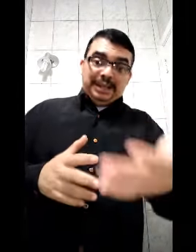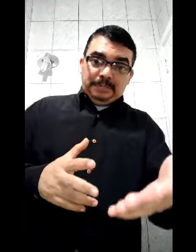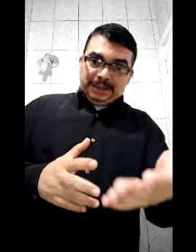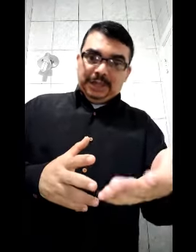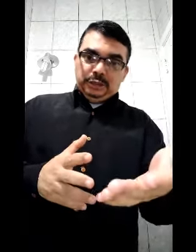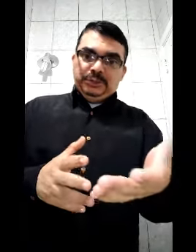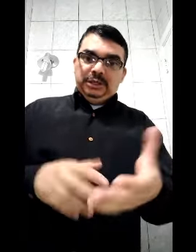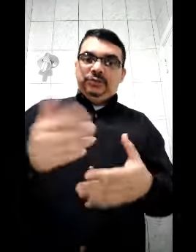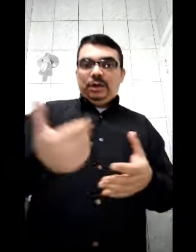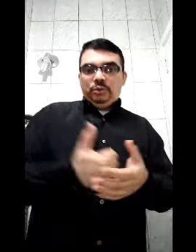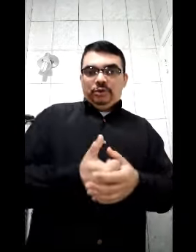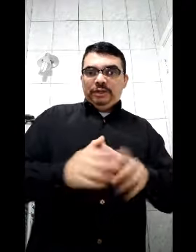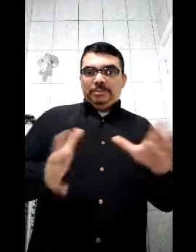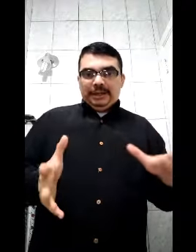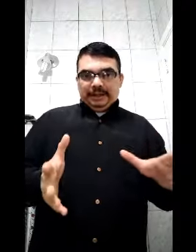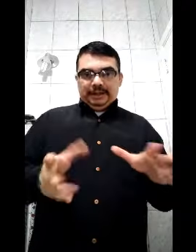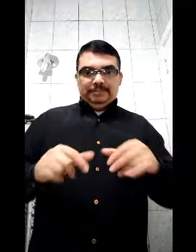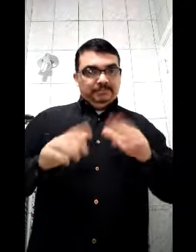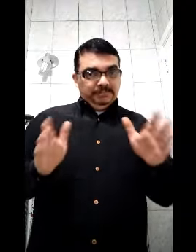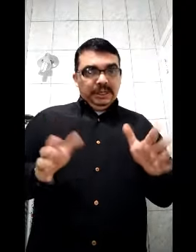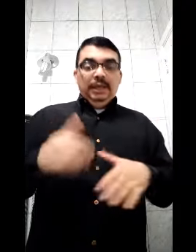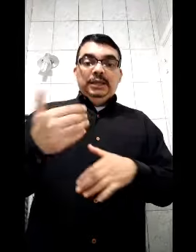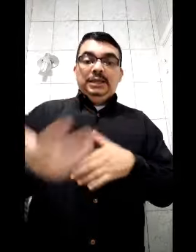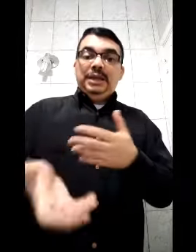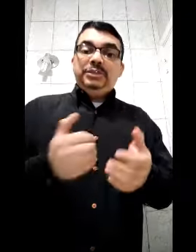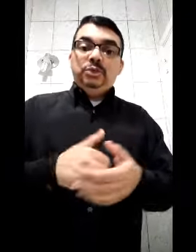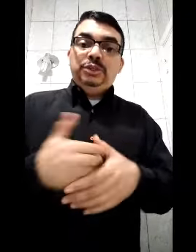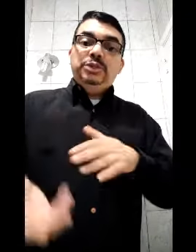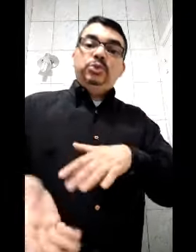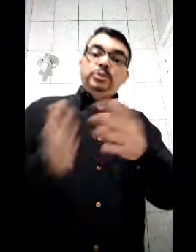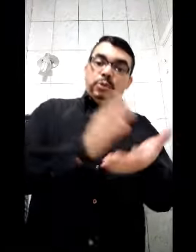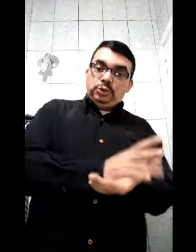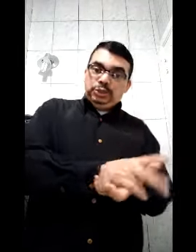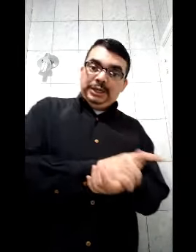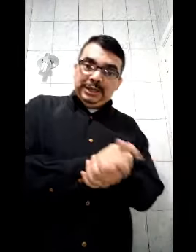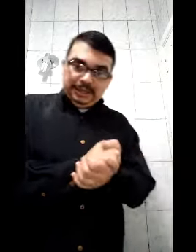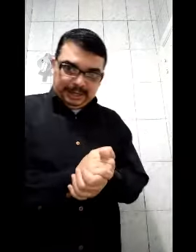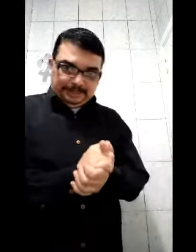10% fica por 90% para ela e que elas deduzem isso no imposto de renda dela.